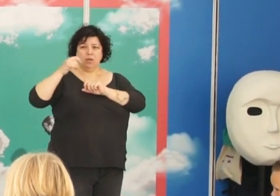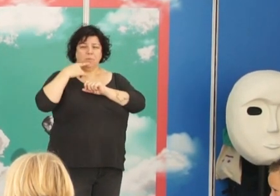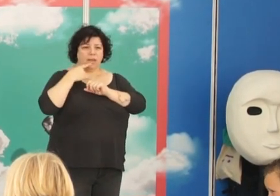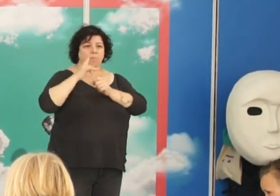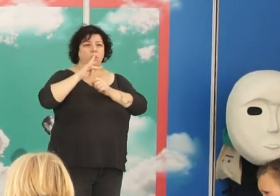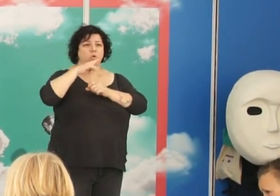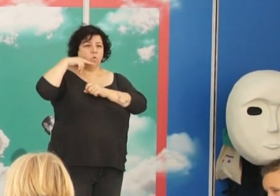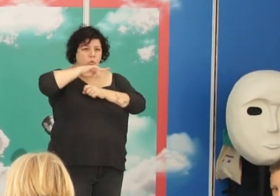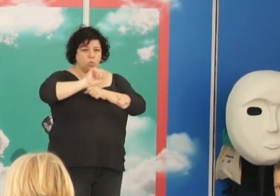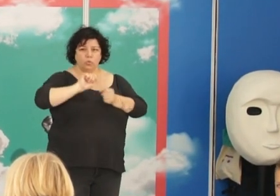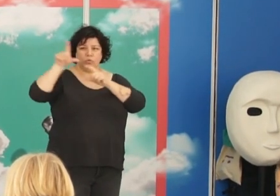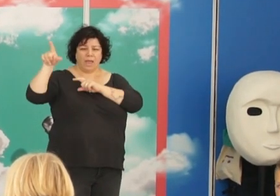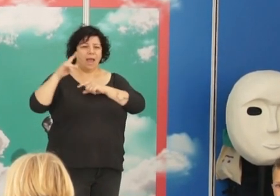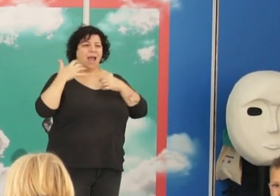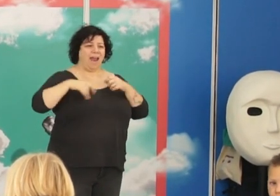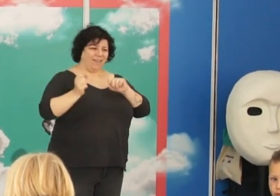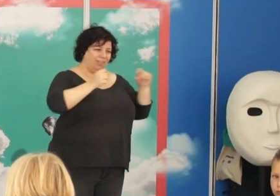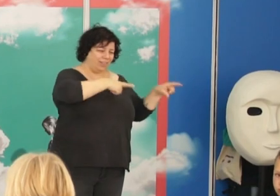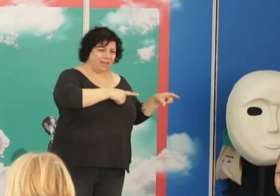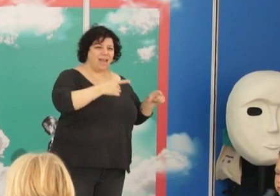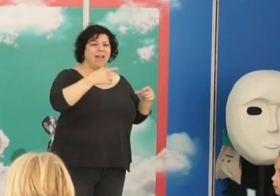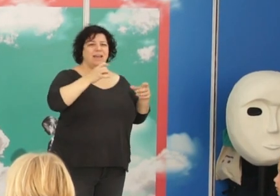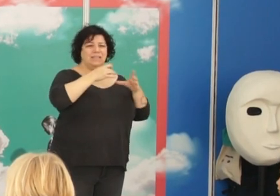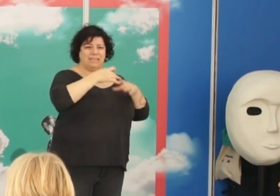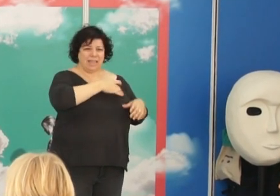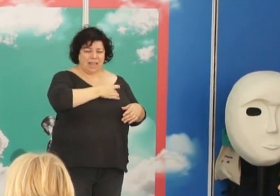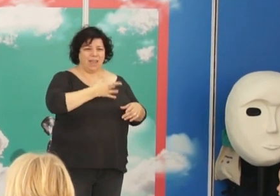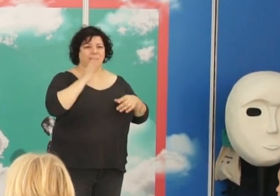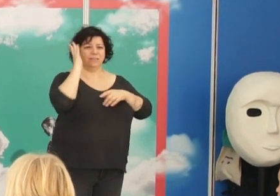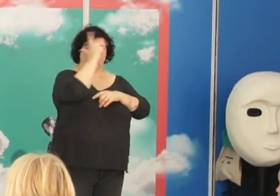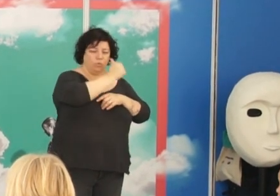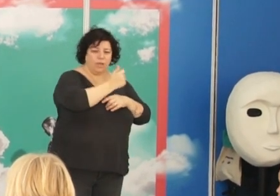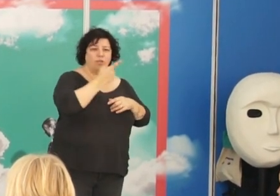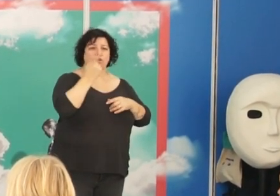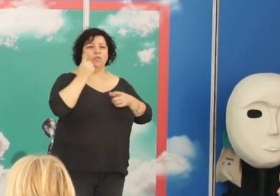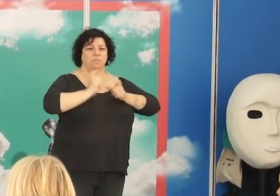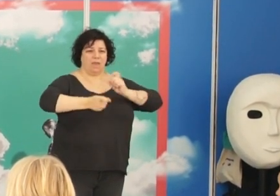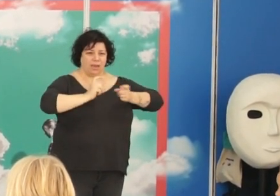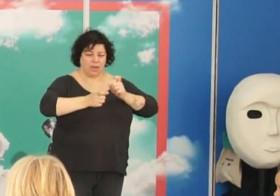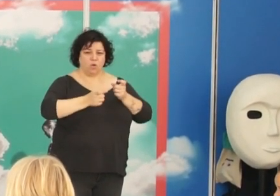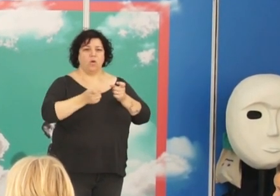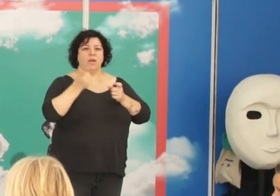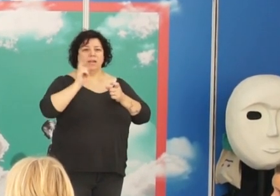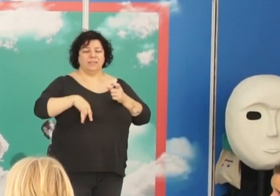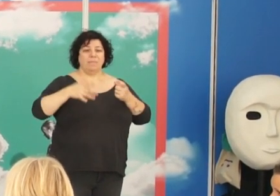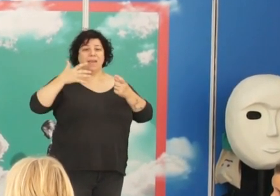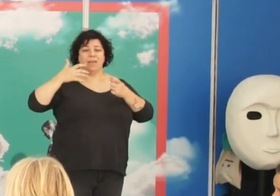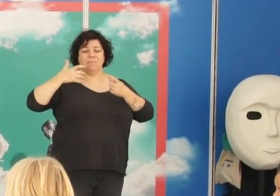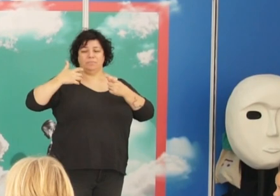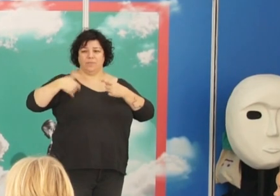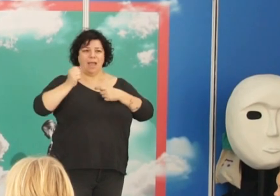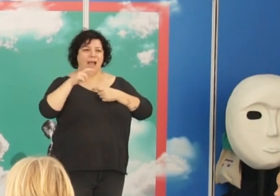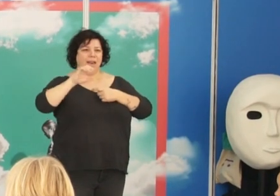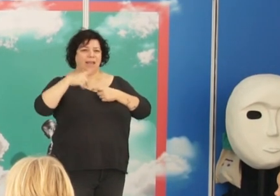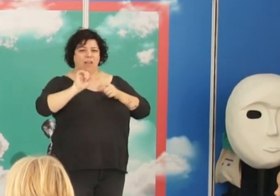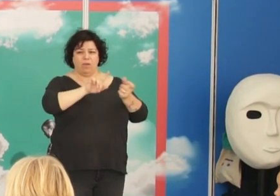Unión Soviética, Argentina, Chile, Estados Unidos, México, Argelia. Argelia fue sobre todo un